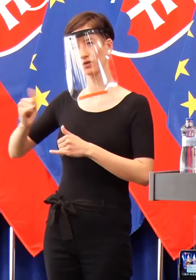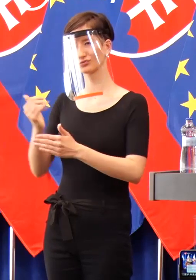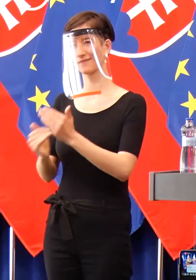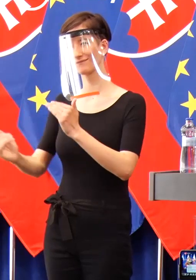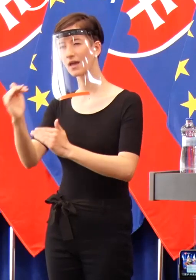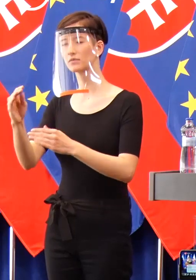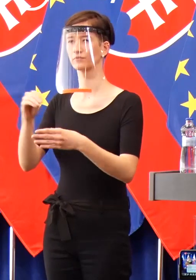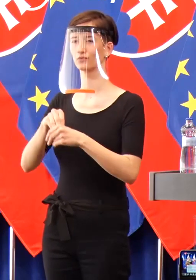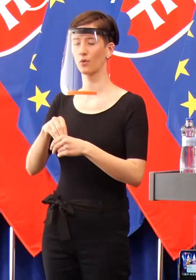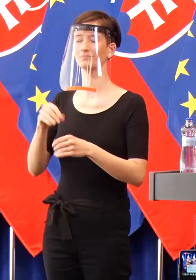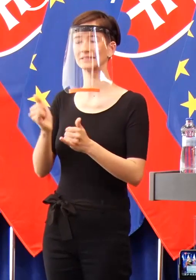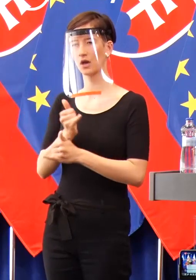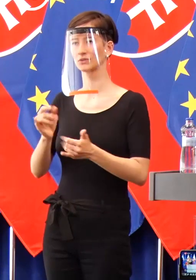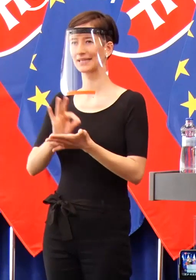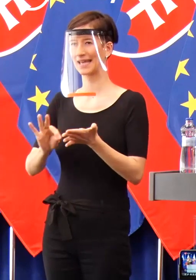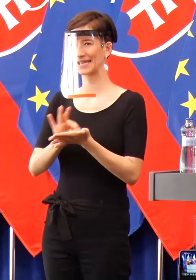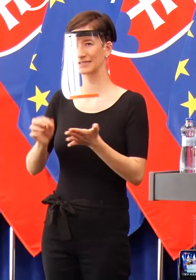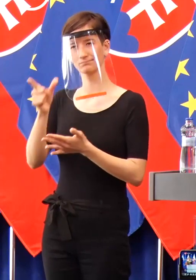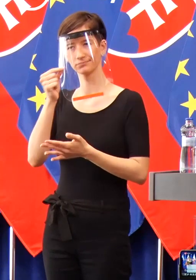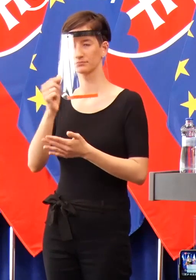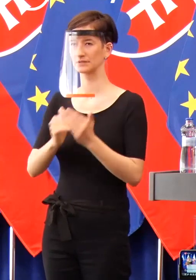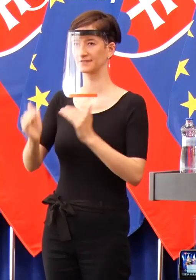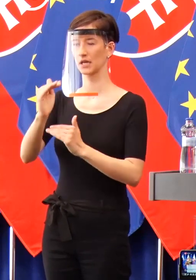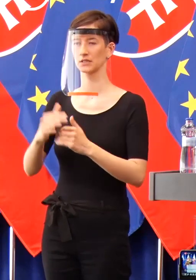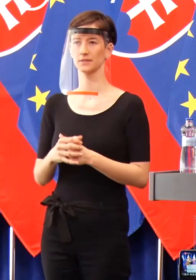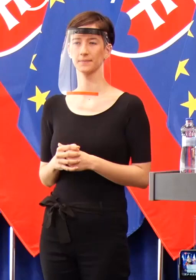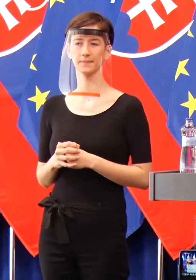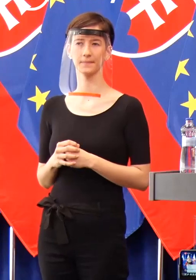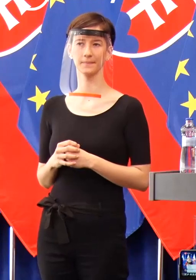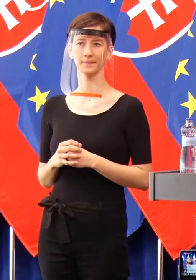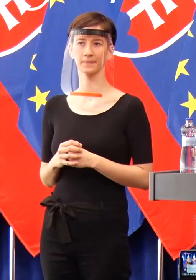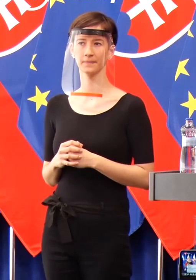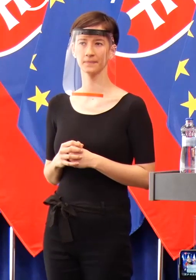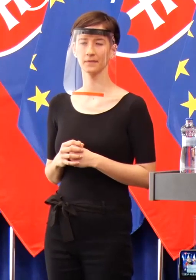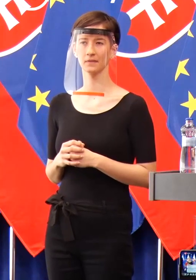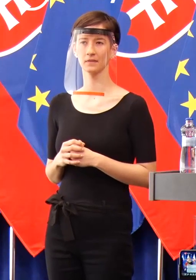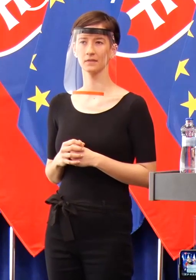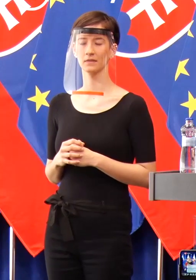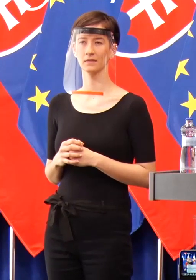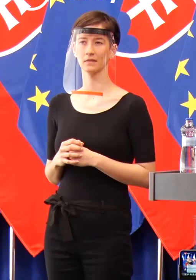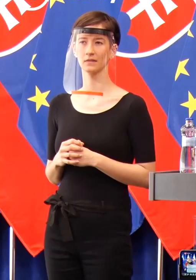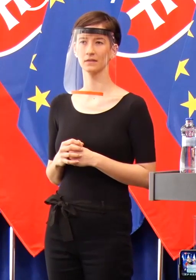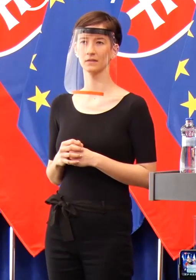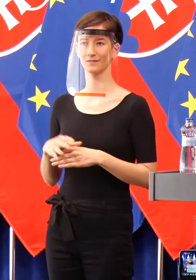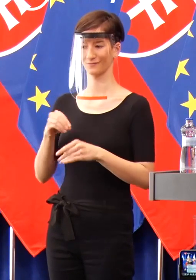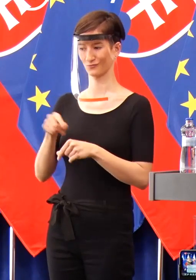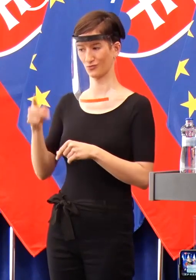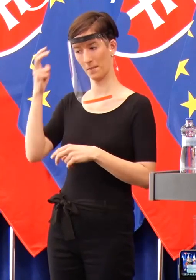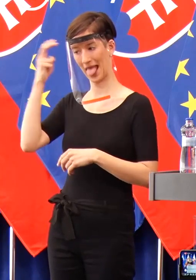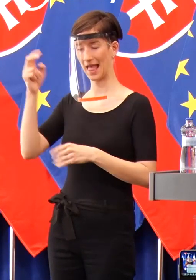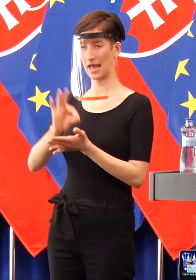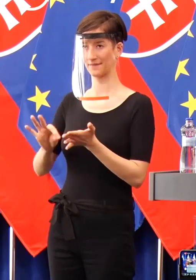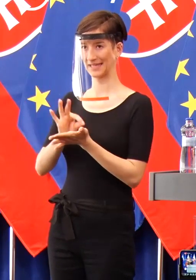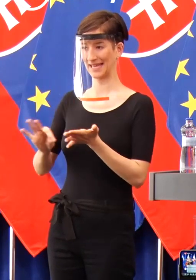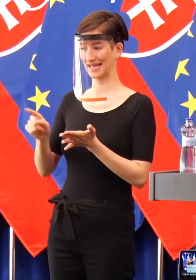spôsobilosti a ta rychlost, lebo, jak bylo povedané, tých ľudí, ktorí sa nám vrátili ze zahraniče, o